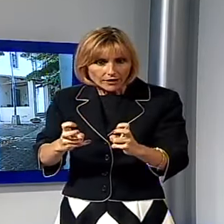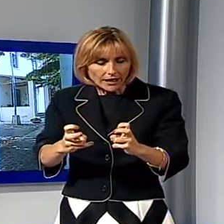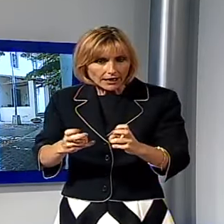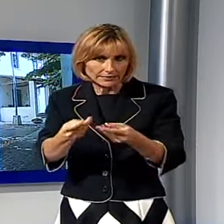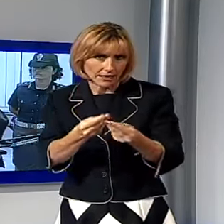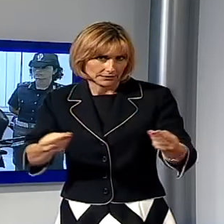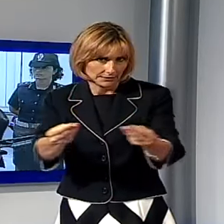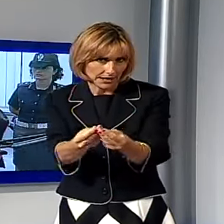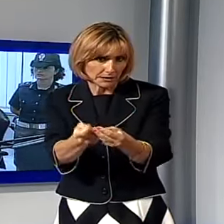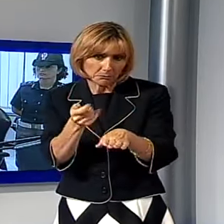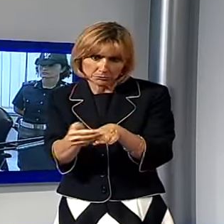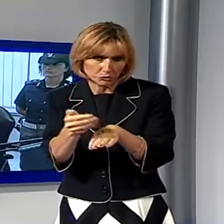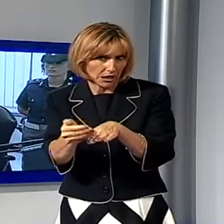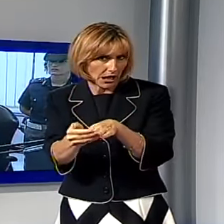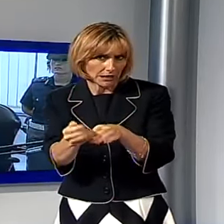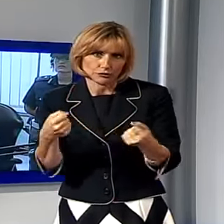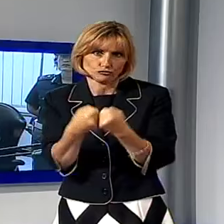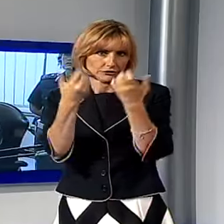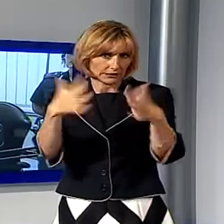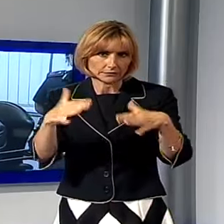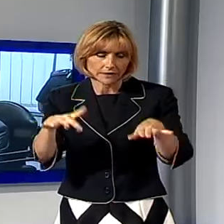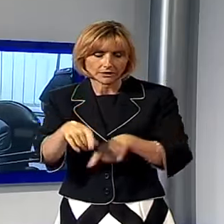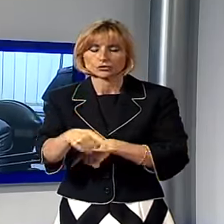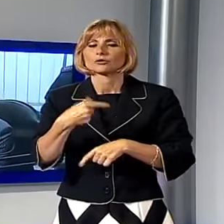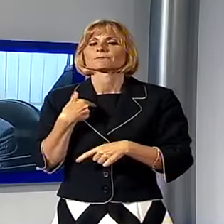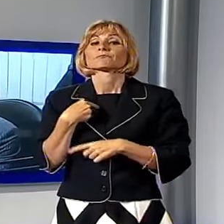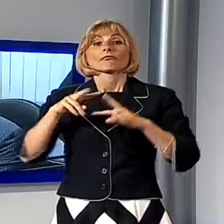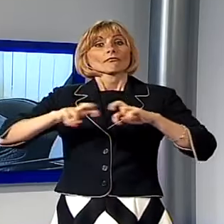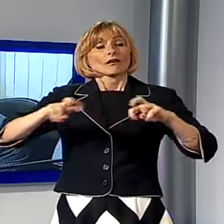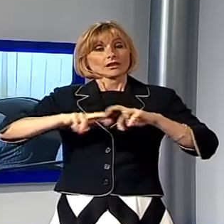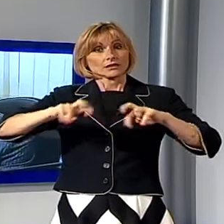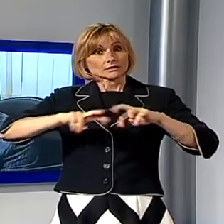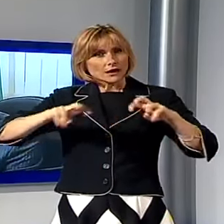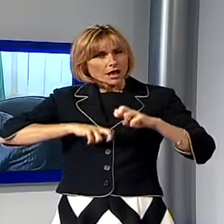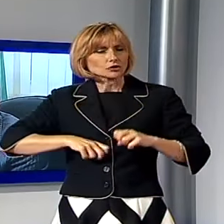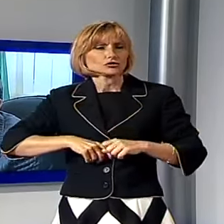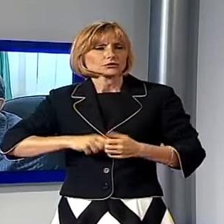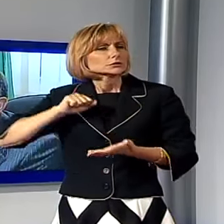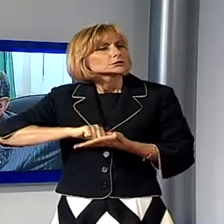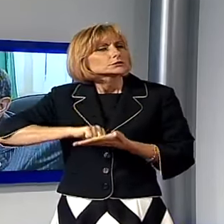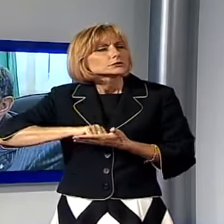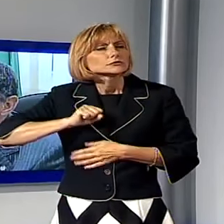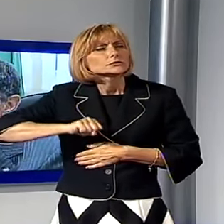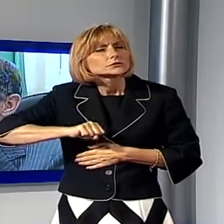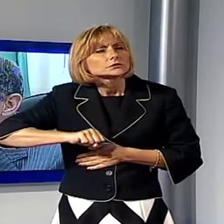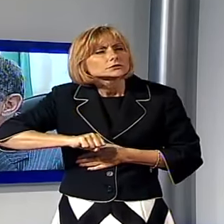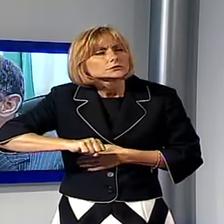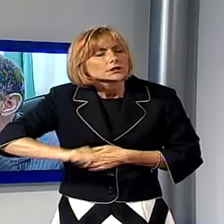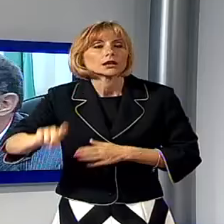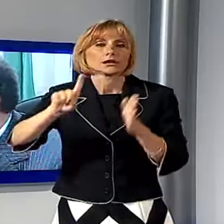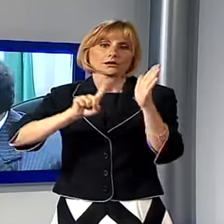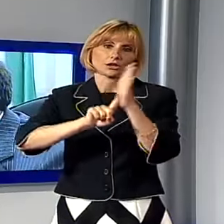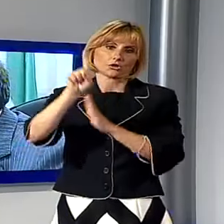poco dopo avvenuto l'incidente. Per quanto riguarda le indagini serrate e molto veloci hanno portato al